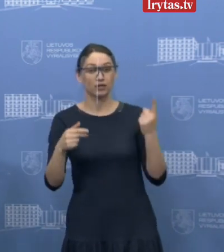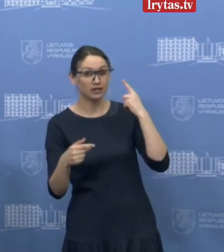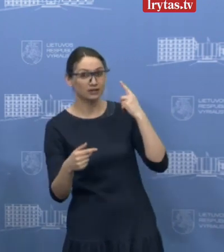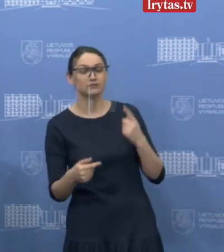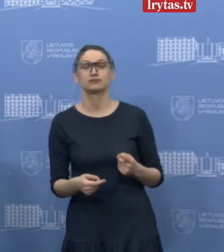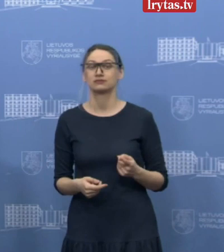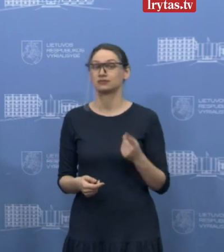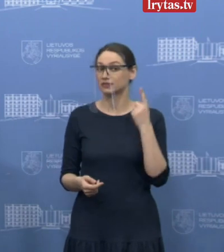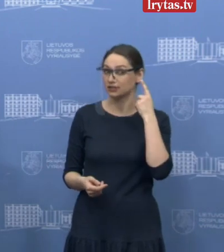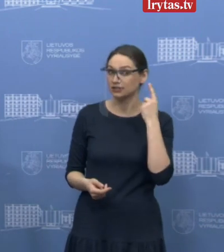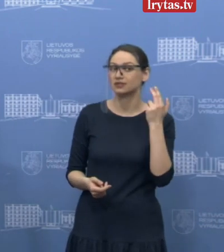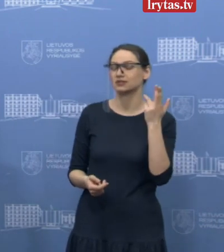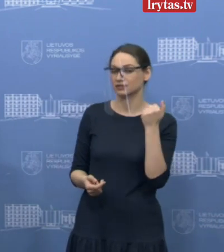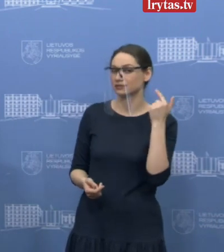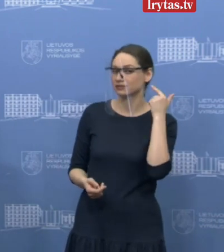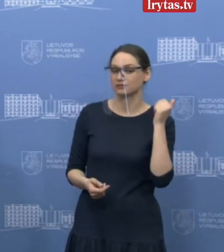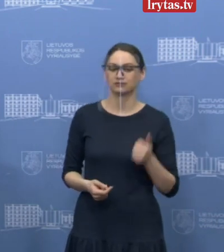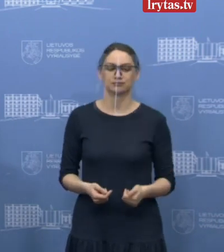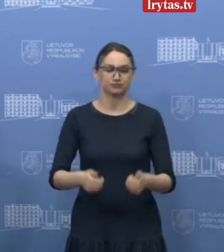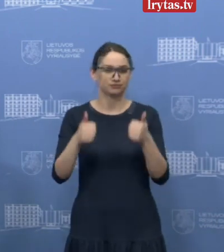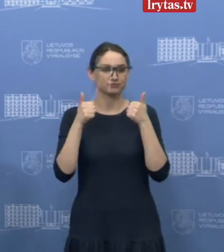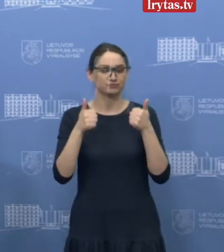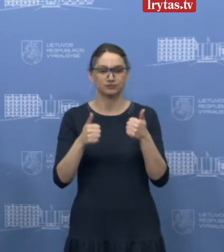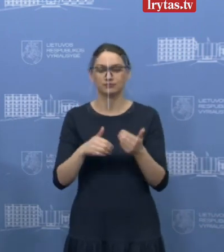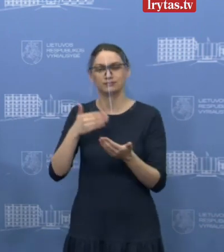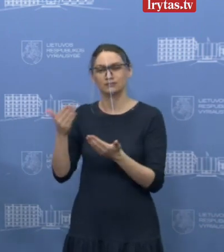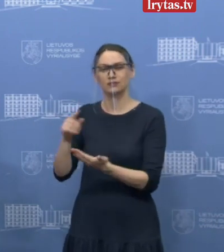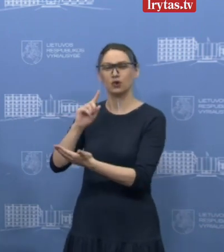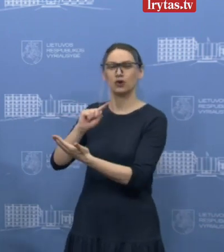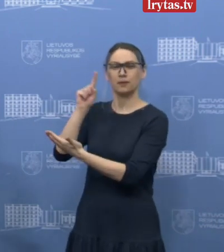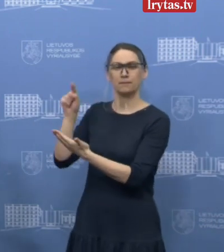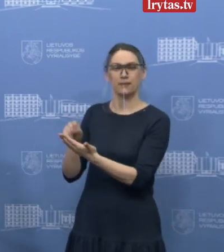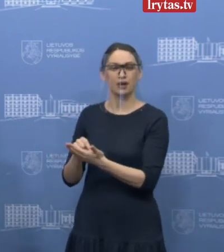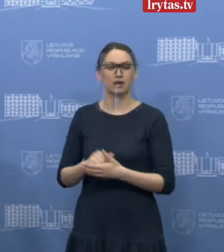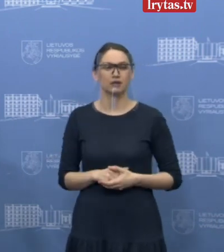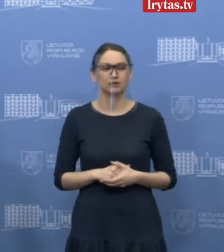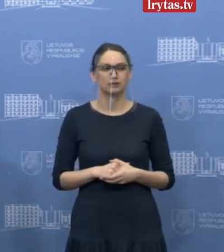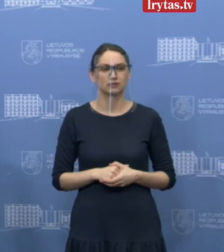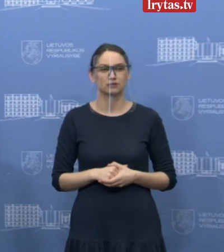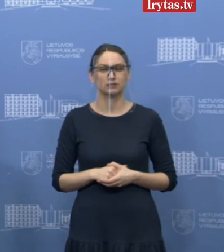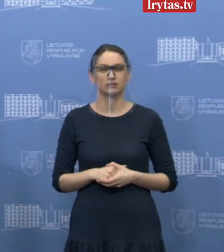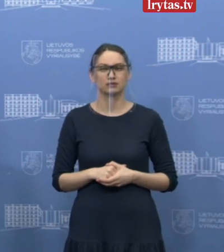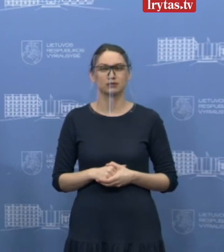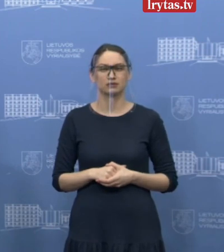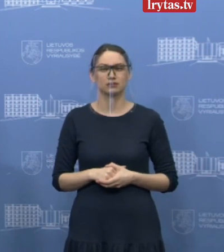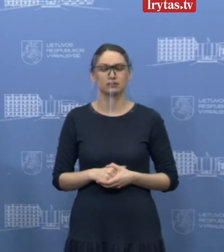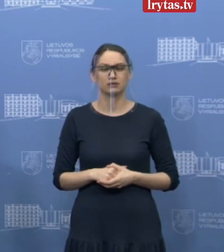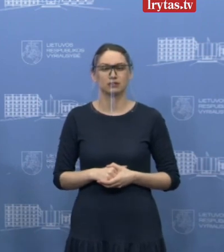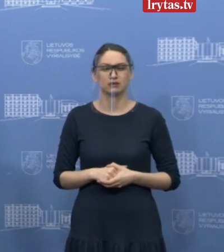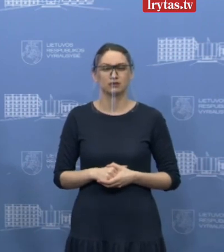Sveiki visi, girdit mane? Taip. O, dabar labai gerai. Viceministė, sakykit, minyti apie tyrimų mastas plėsis.